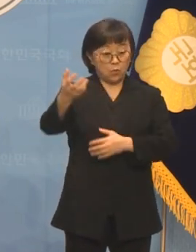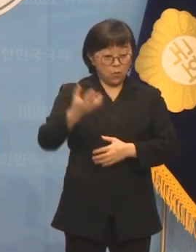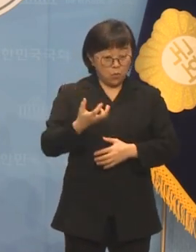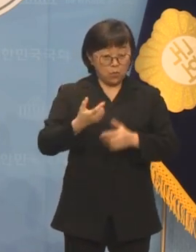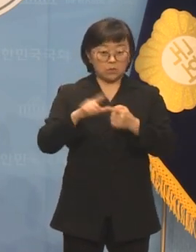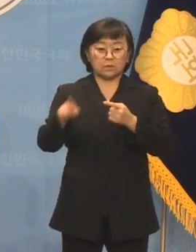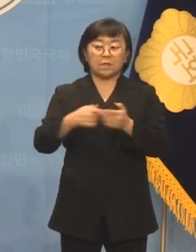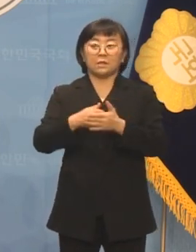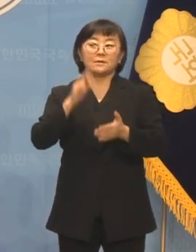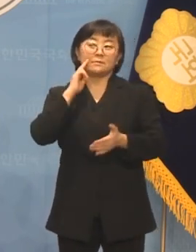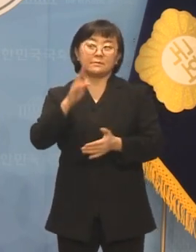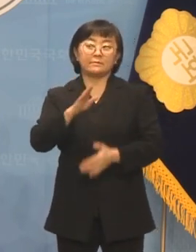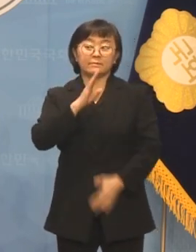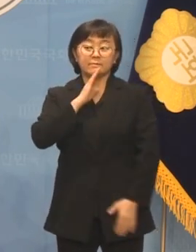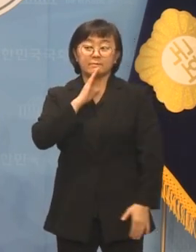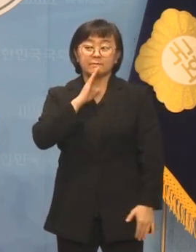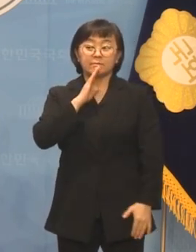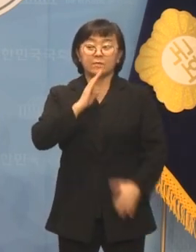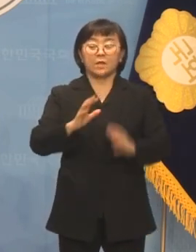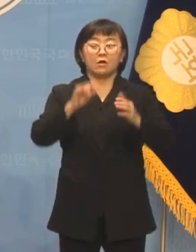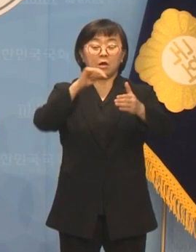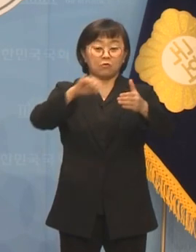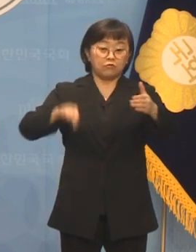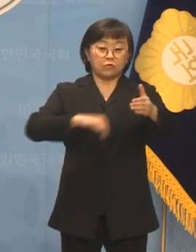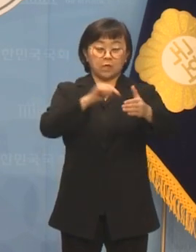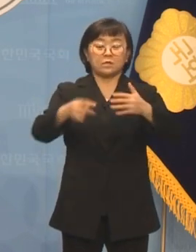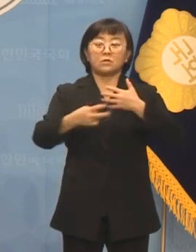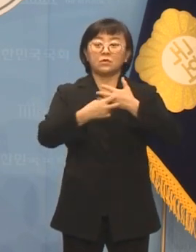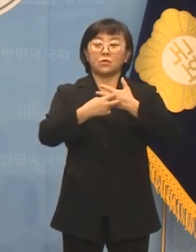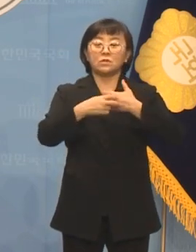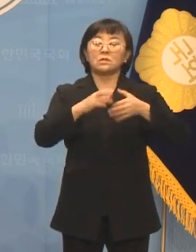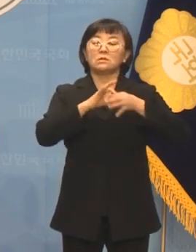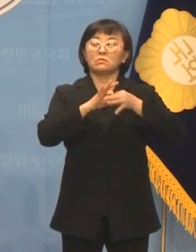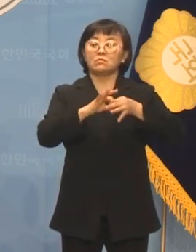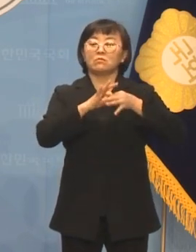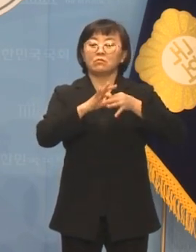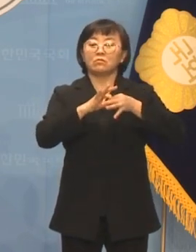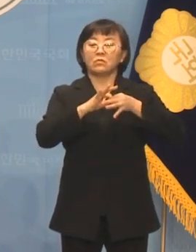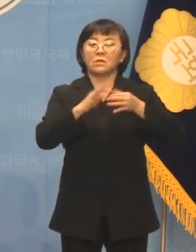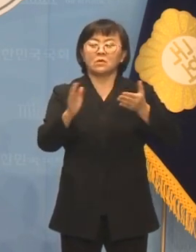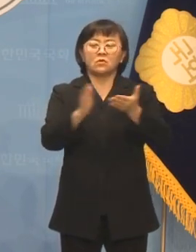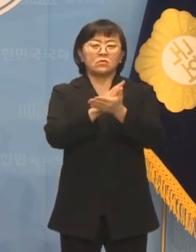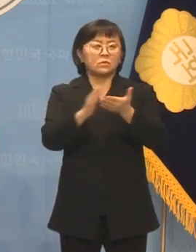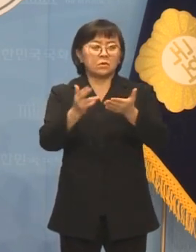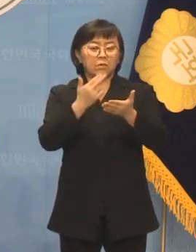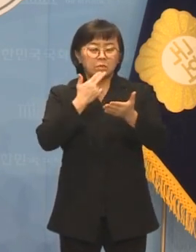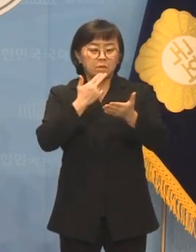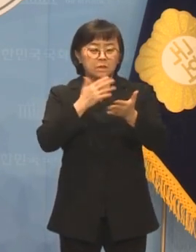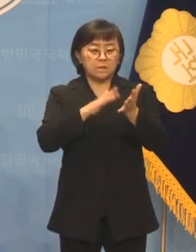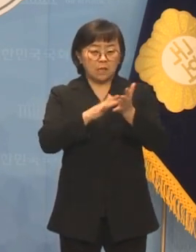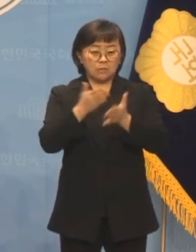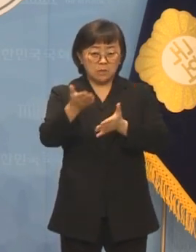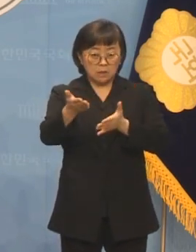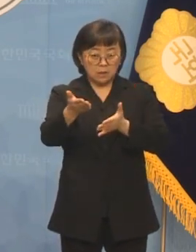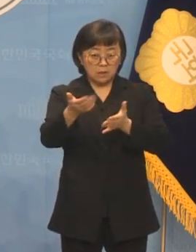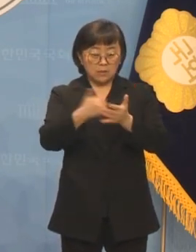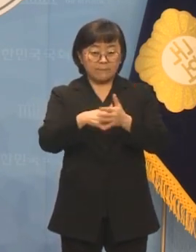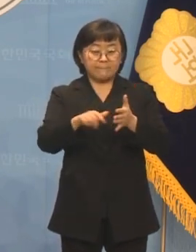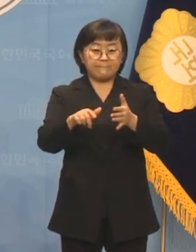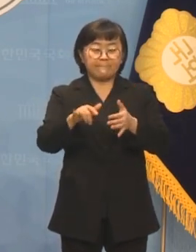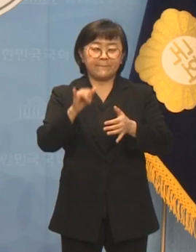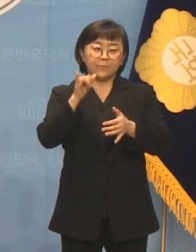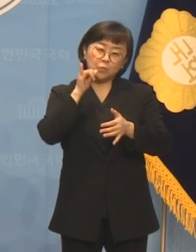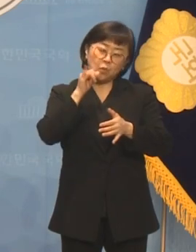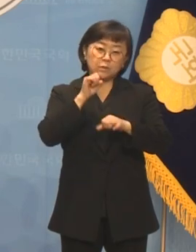인식하고 있지만 국내에서 의료진들에 의해 무분별하게 처방되고 있는 마약류